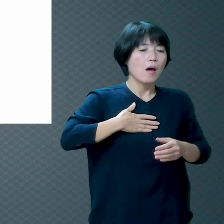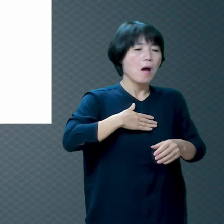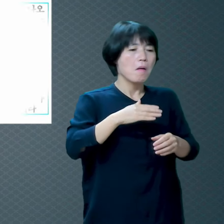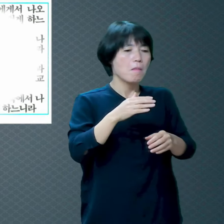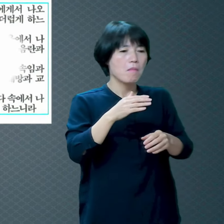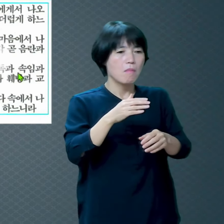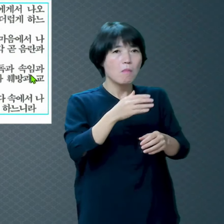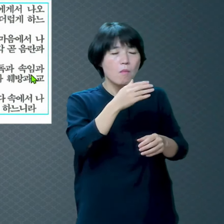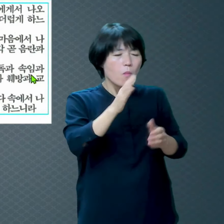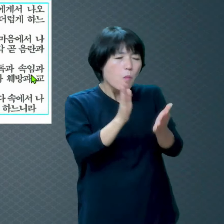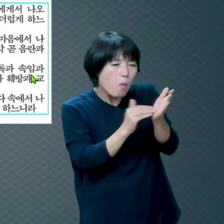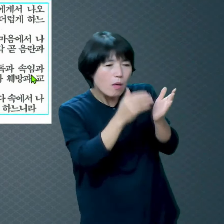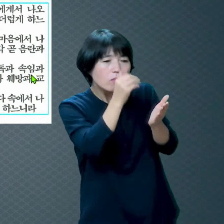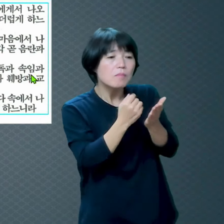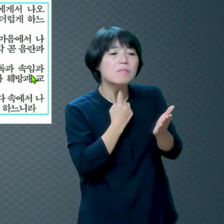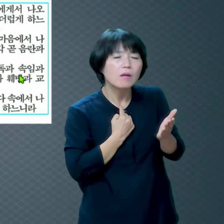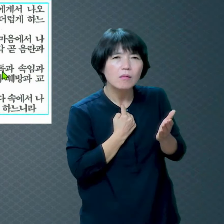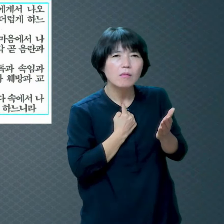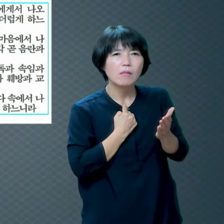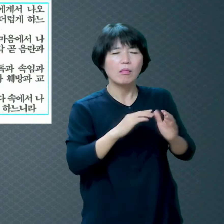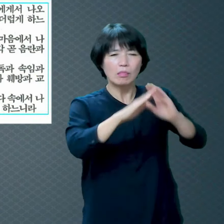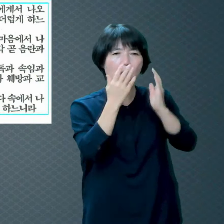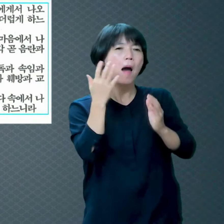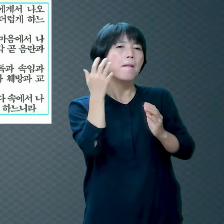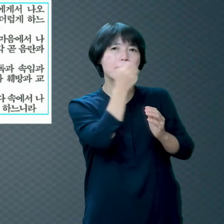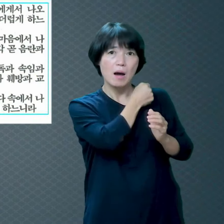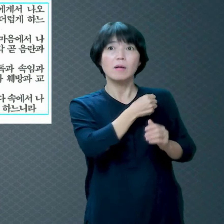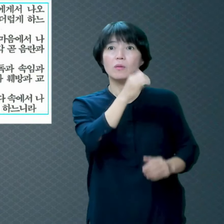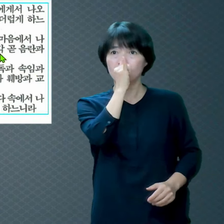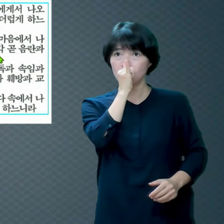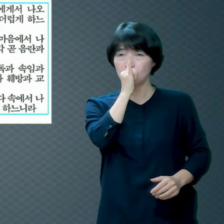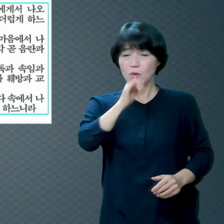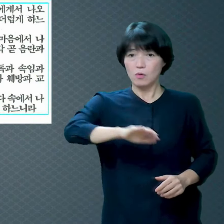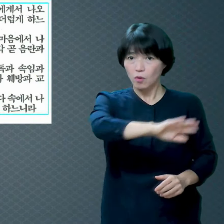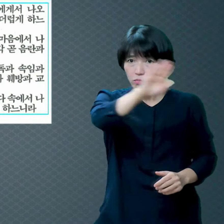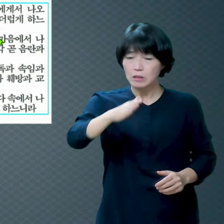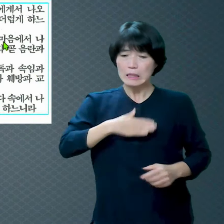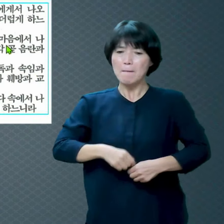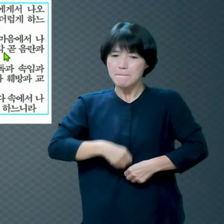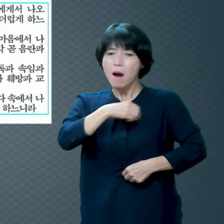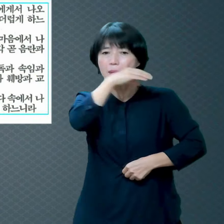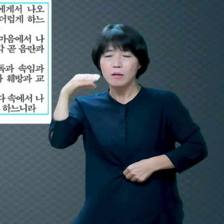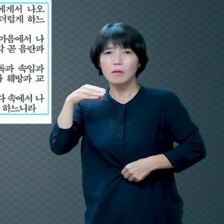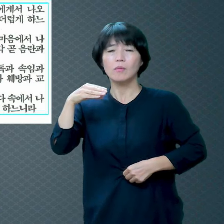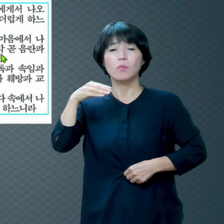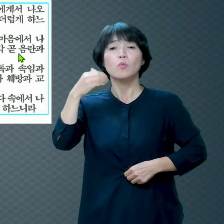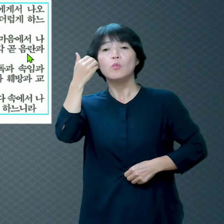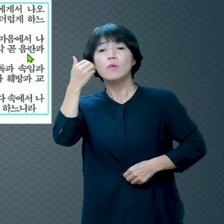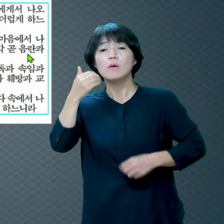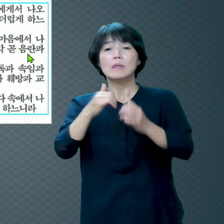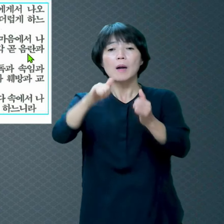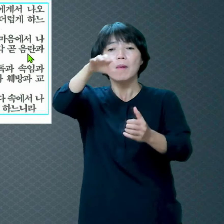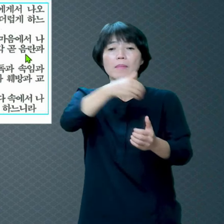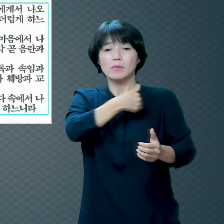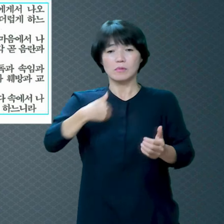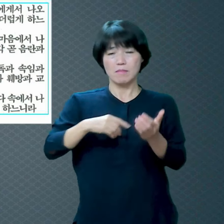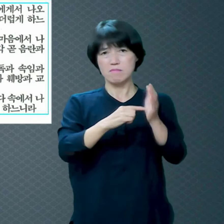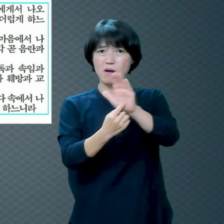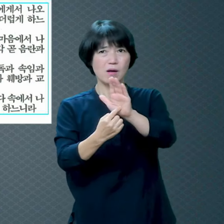착하다고 얘기할까요? 마음 속에 악한 생각이 올라오는데 음란,